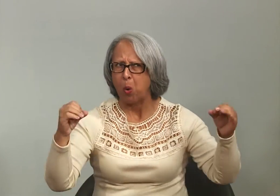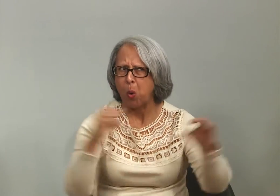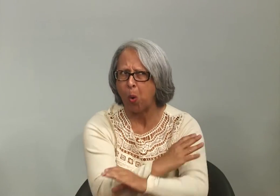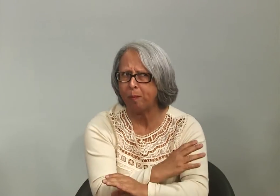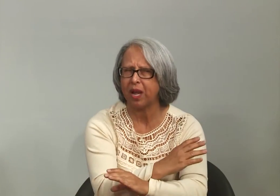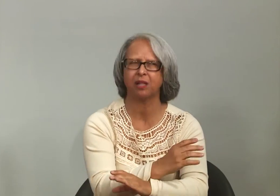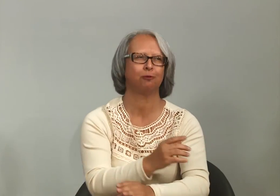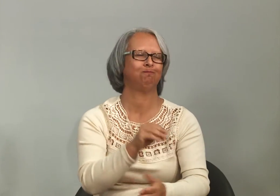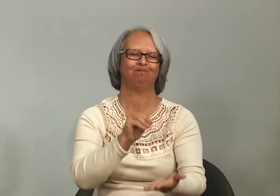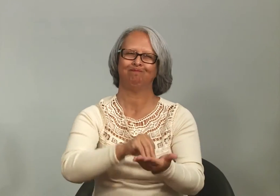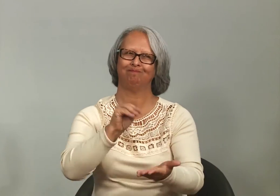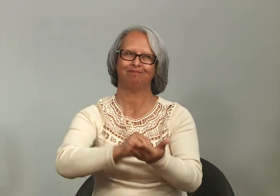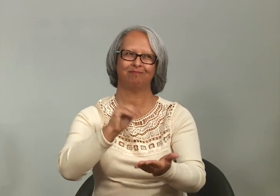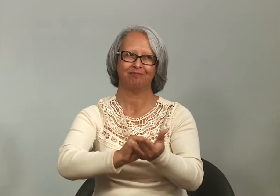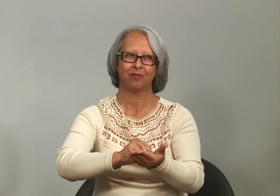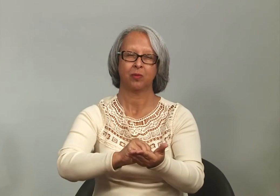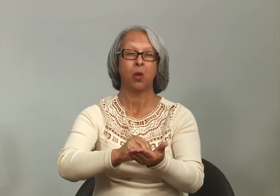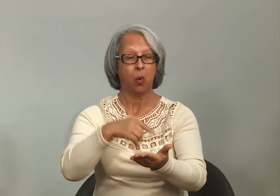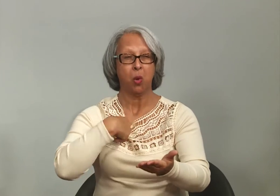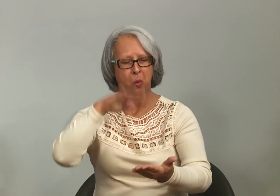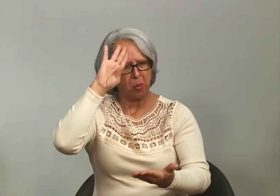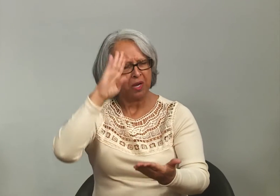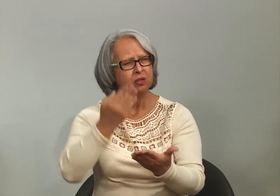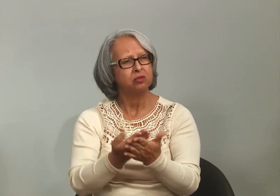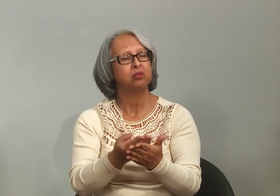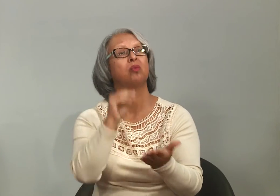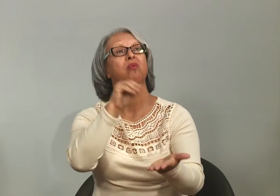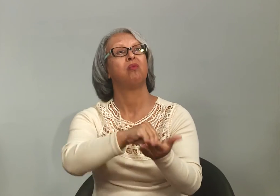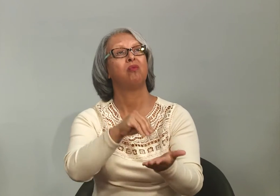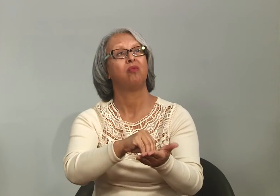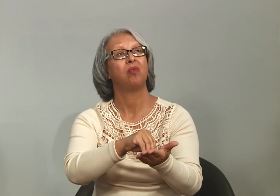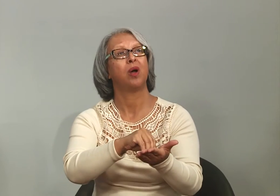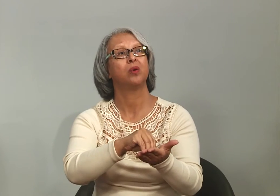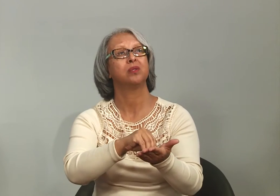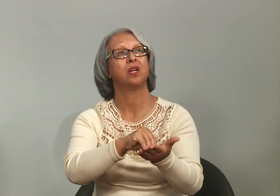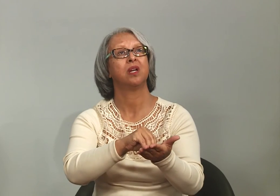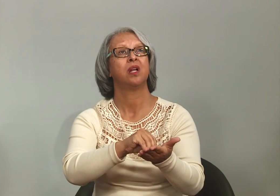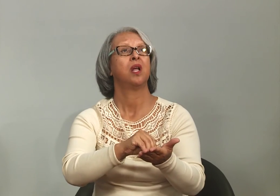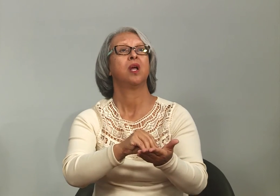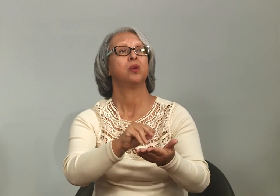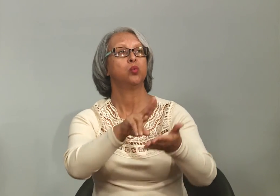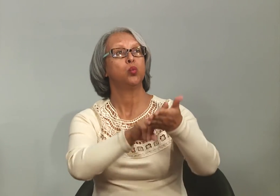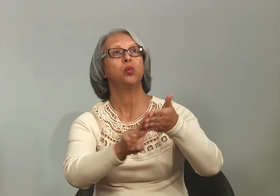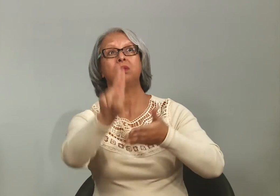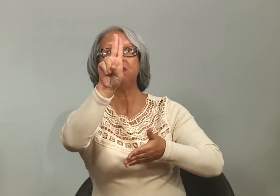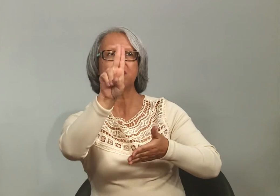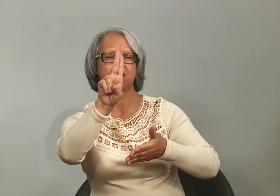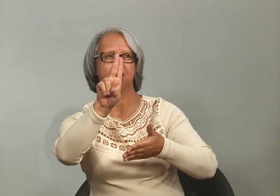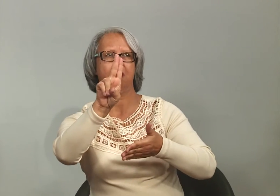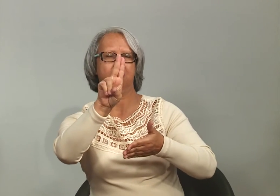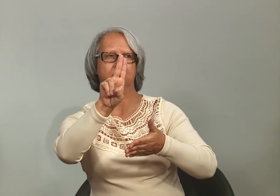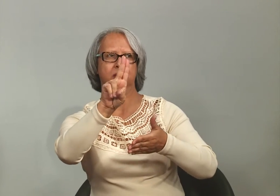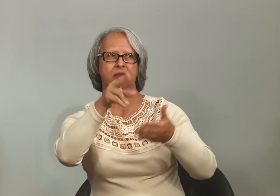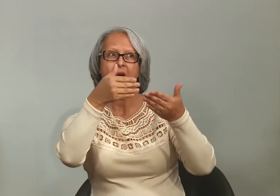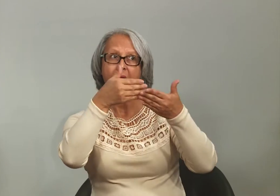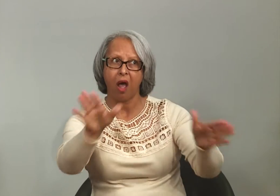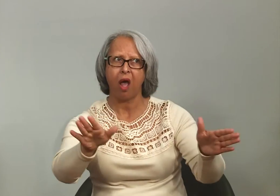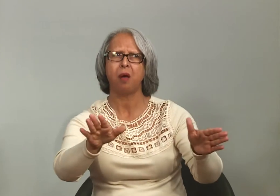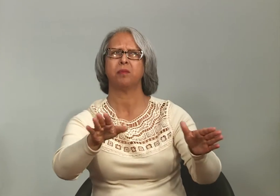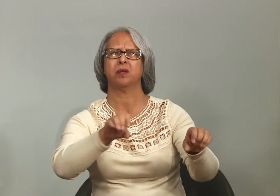do intérprete nessas escolas. Porque para completar esse processo ainda falta bastante, né? As universidades, a